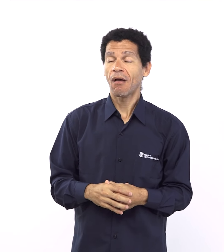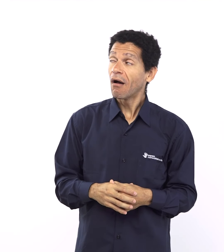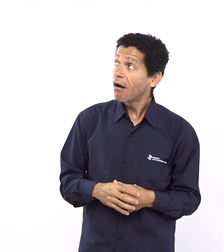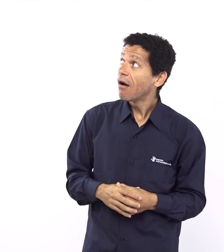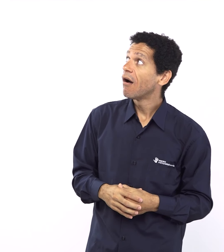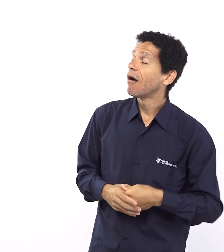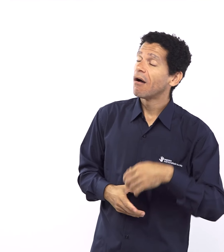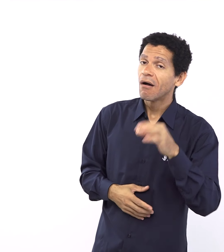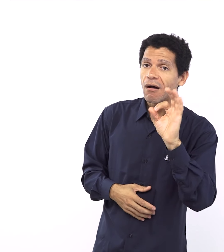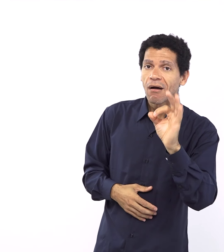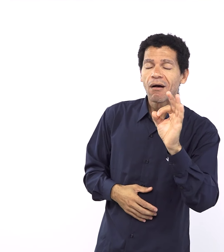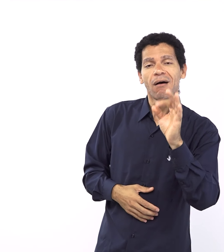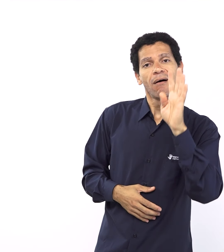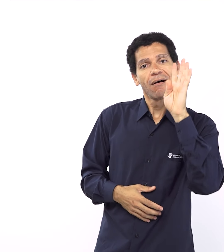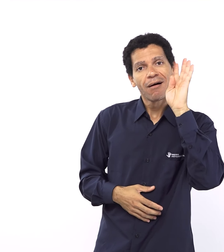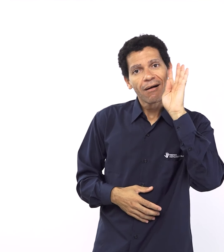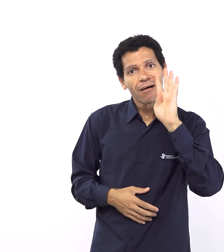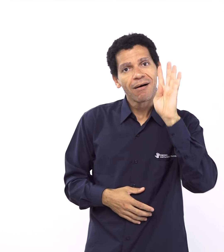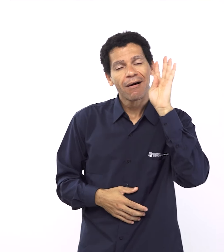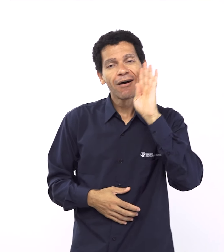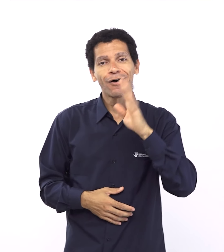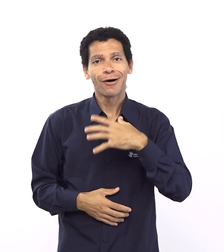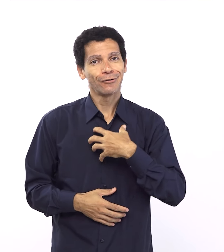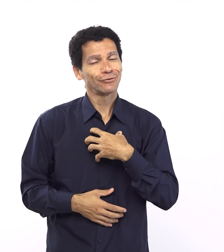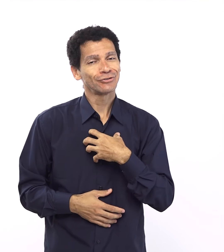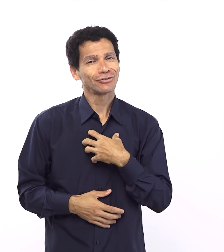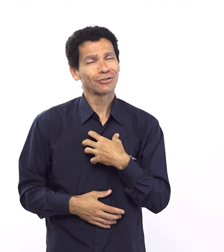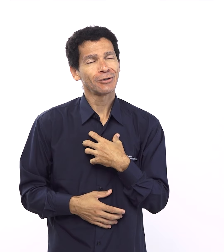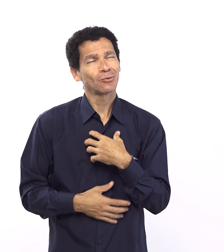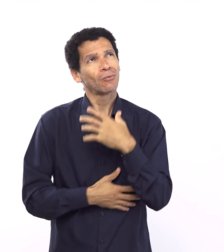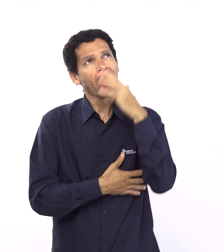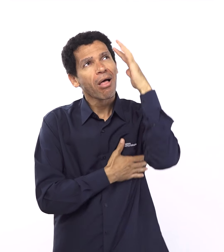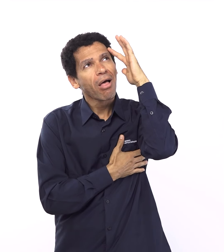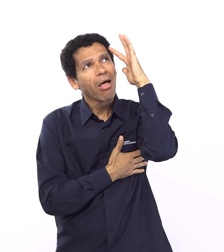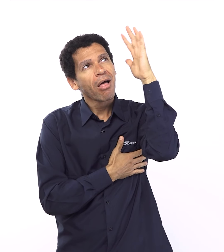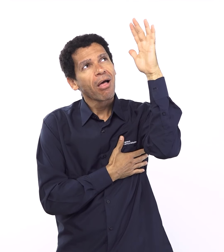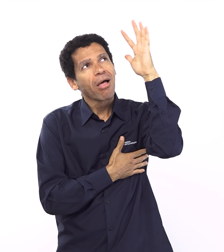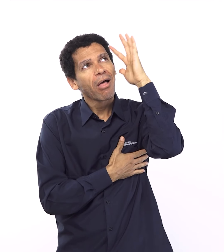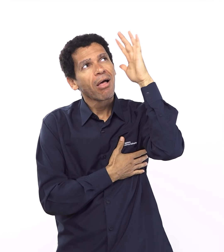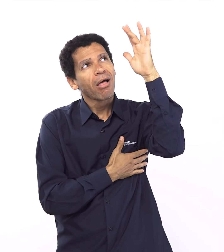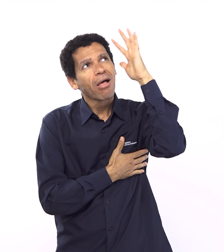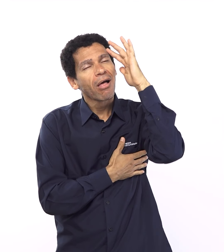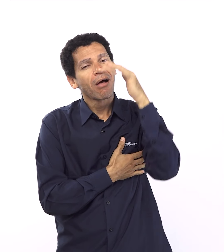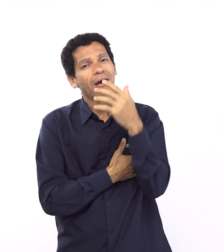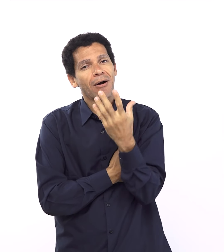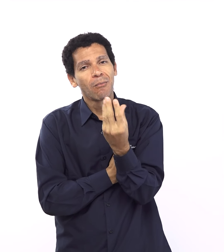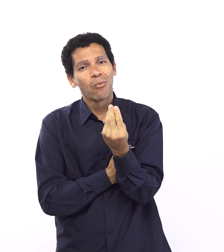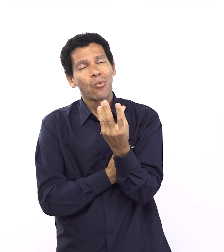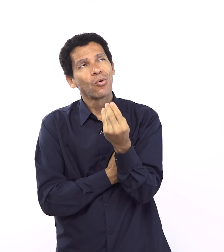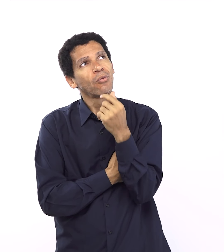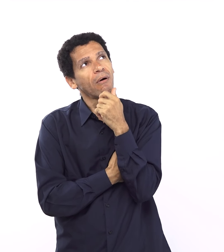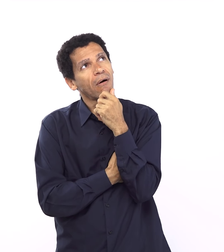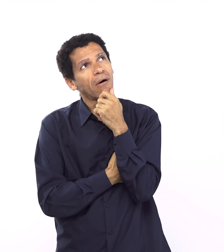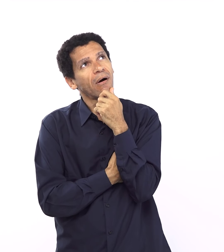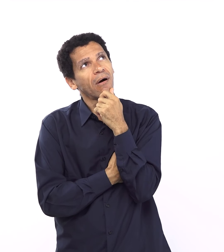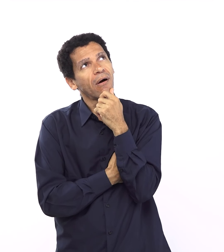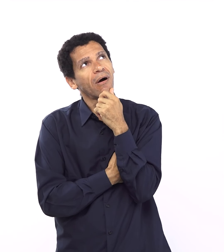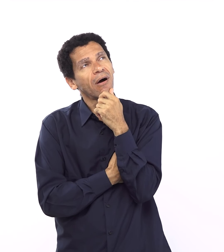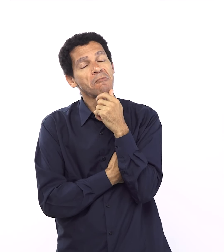monte de coisa e meditar um monte sobre isso. Alguém quer comentar alguma coisa a respeito ainda aqui de Abraão? E, de